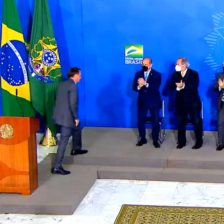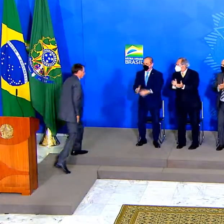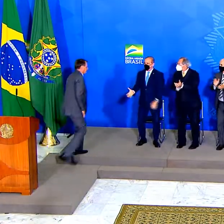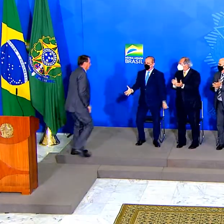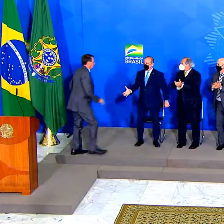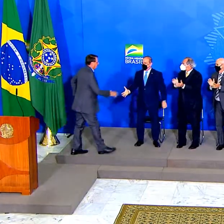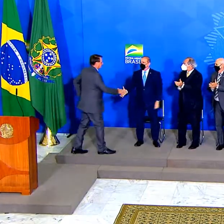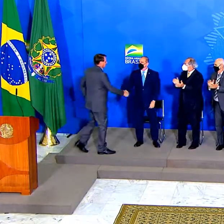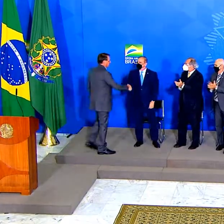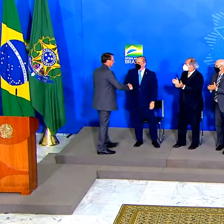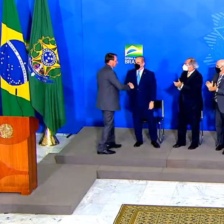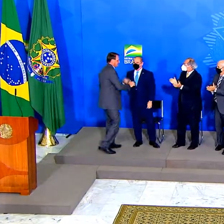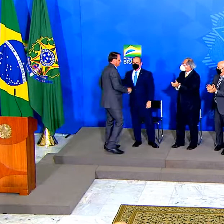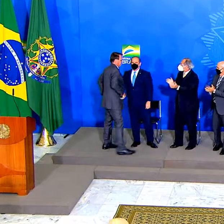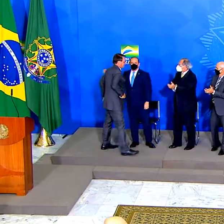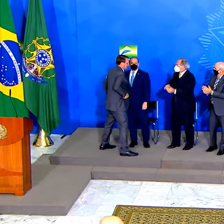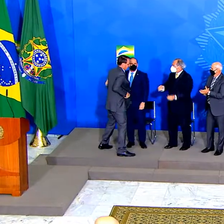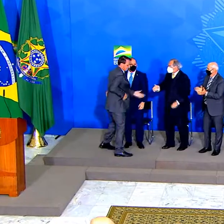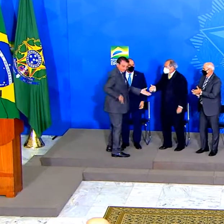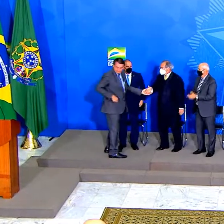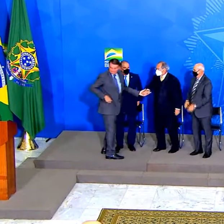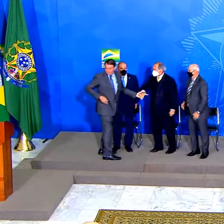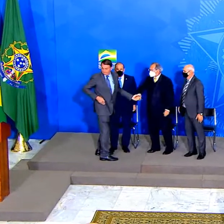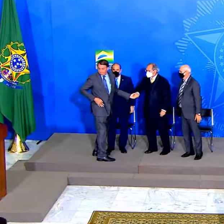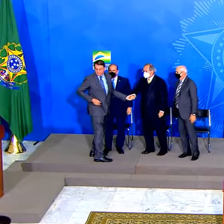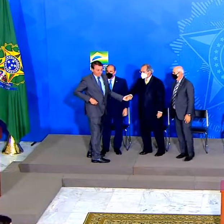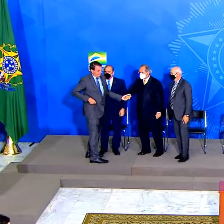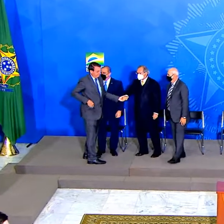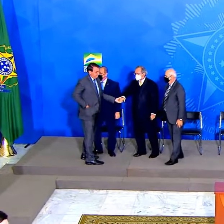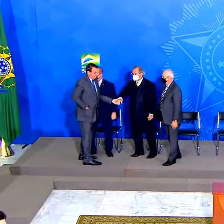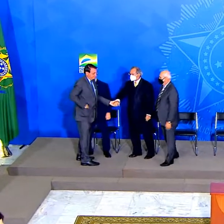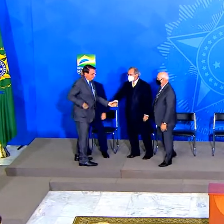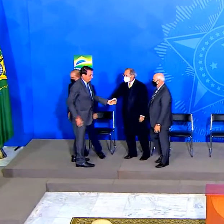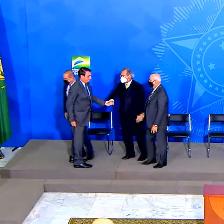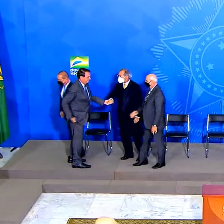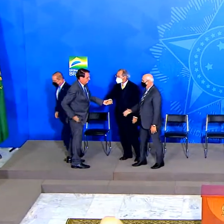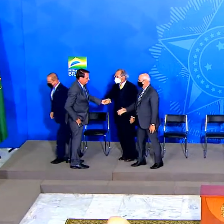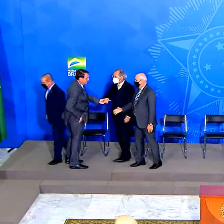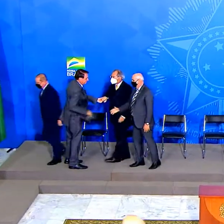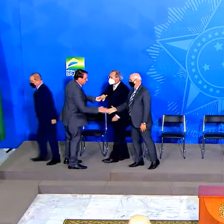está encerrada essa cerimônia. Aplausos